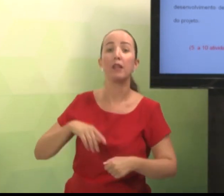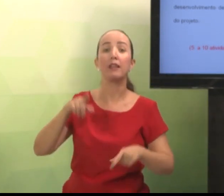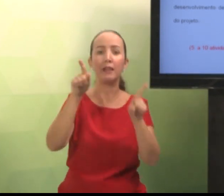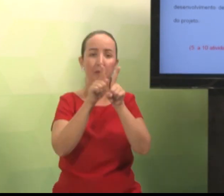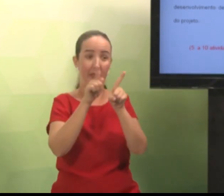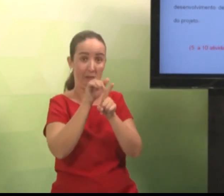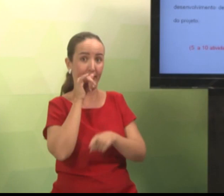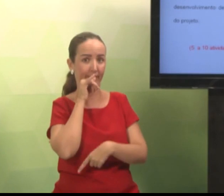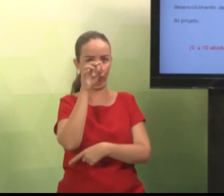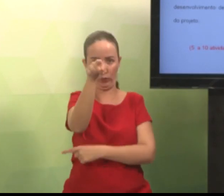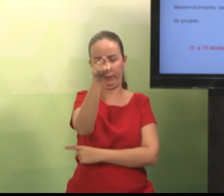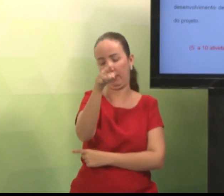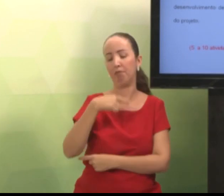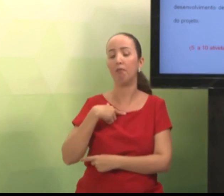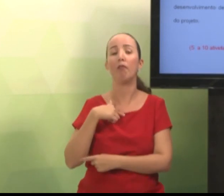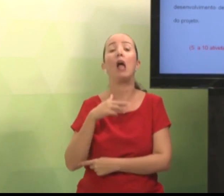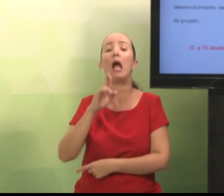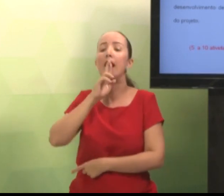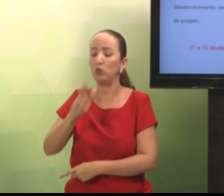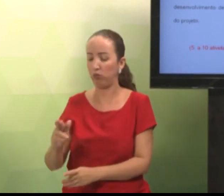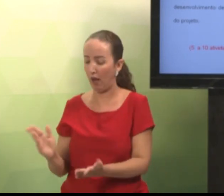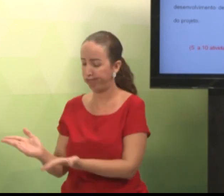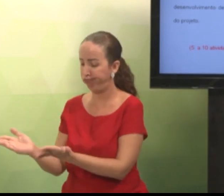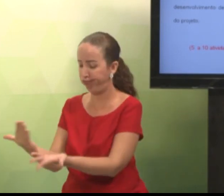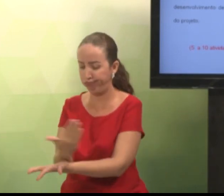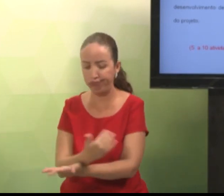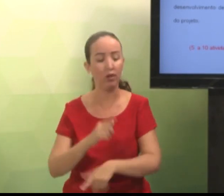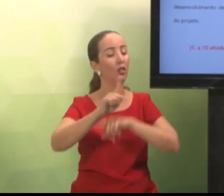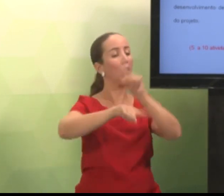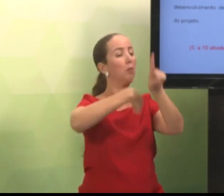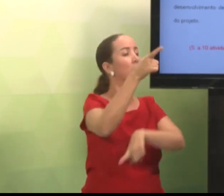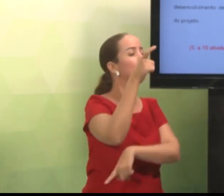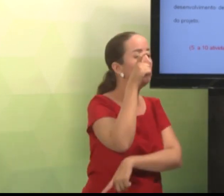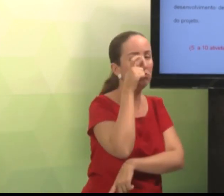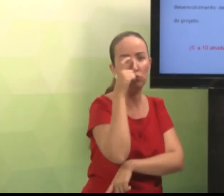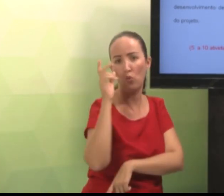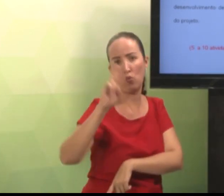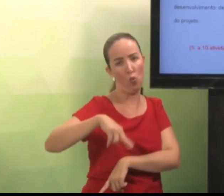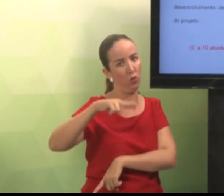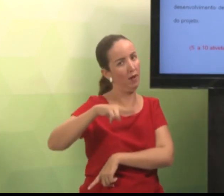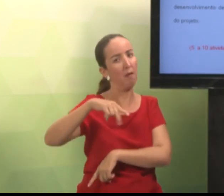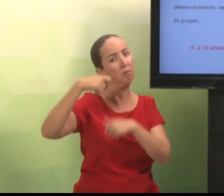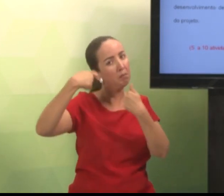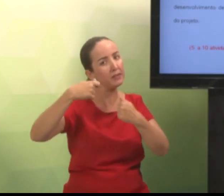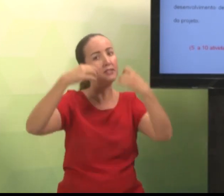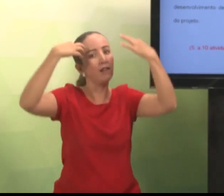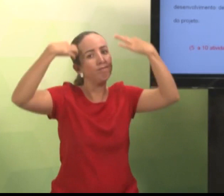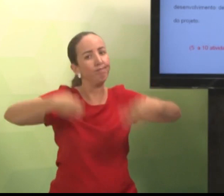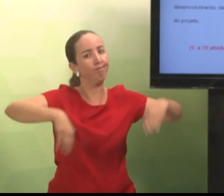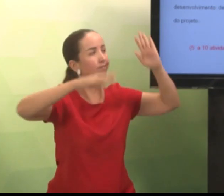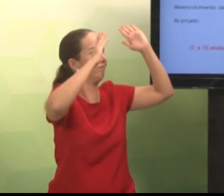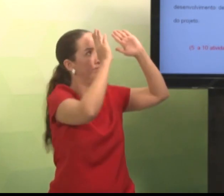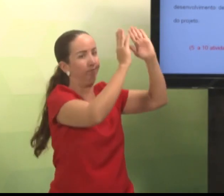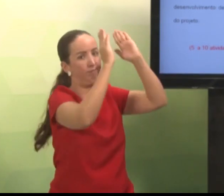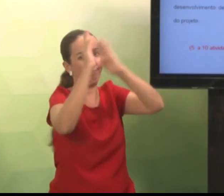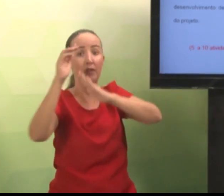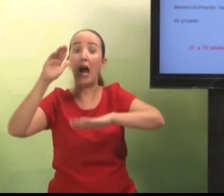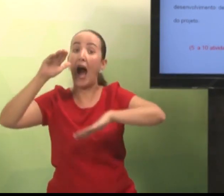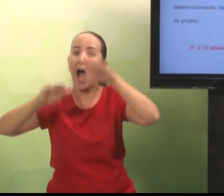Então, por exemplo, se você vai fazer a coleta de dados, mas você vai fazer uma observação. Então, você tem que